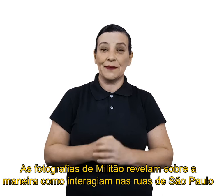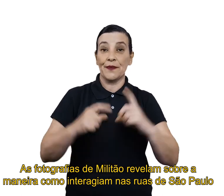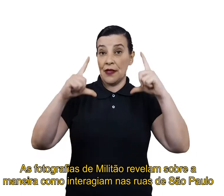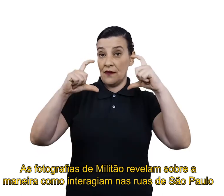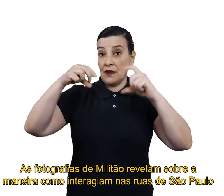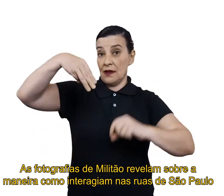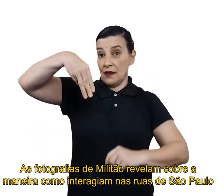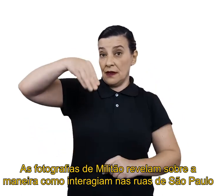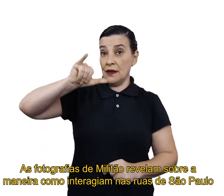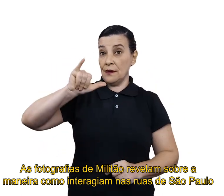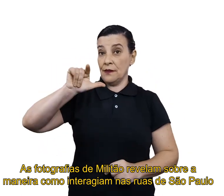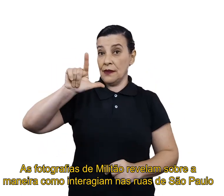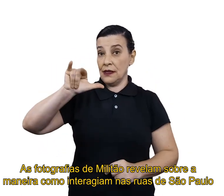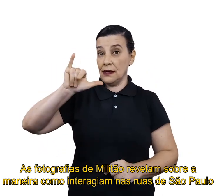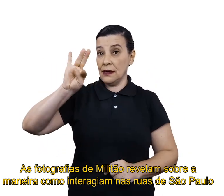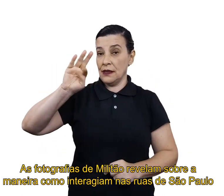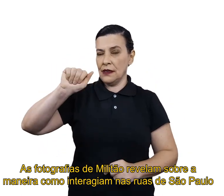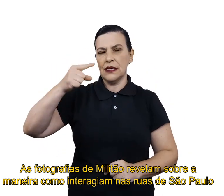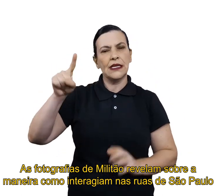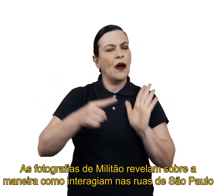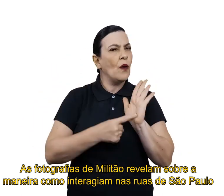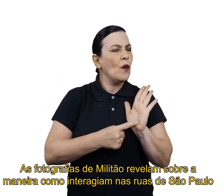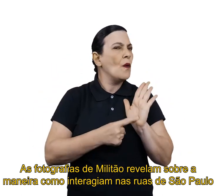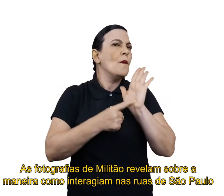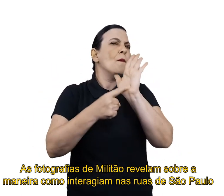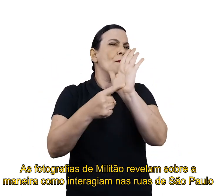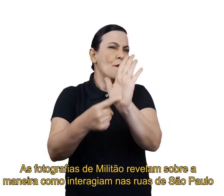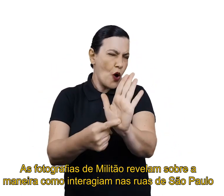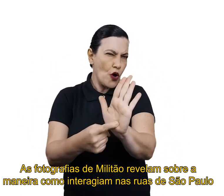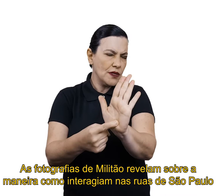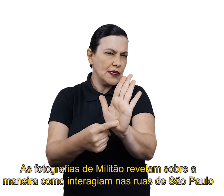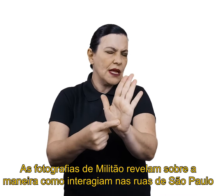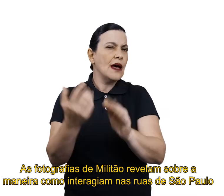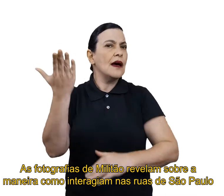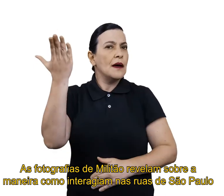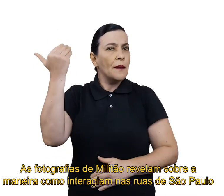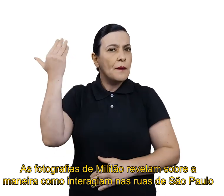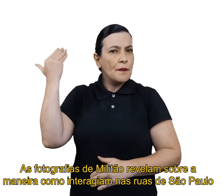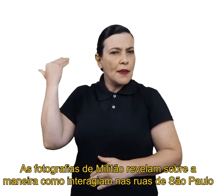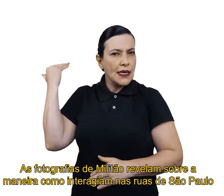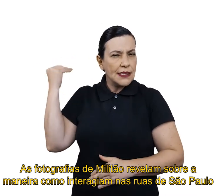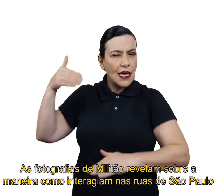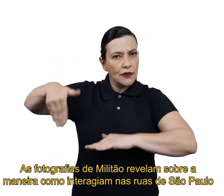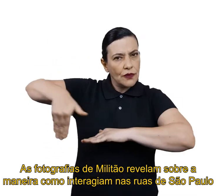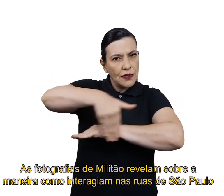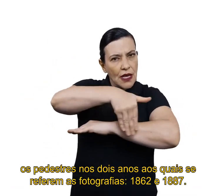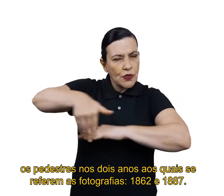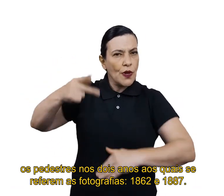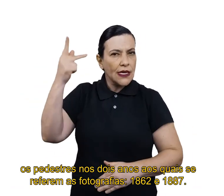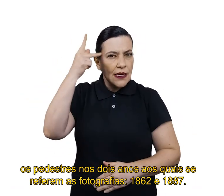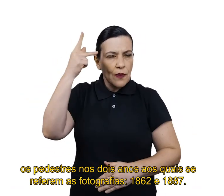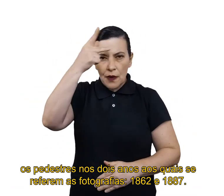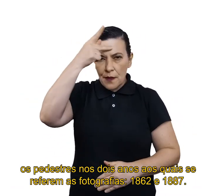As fotografias de Militão revelam sobre a maneira como interagiam nas ruas de São Paulo